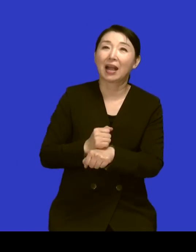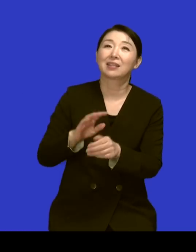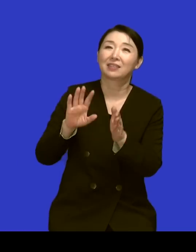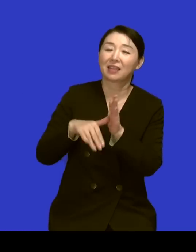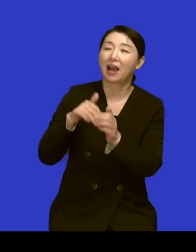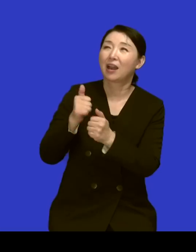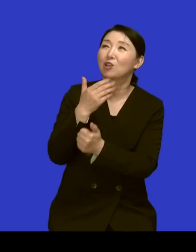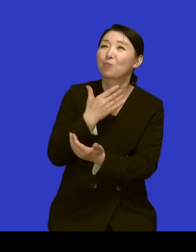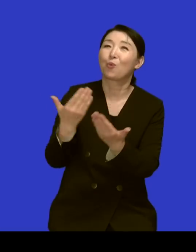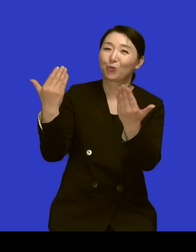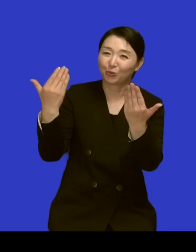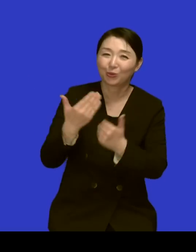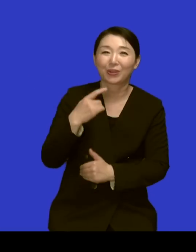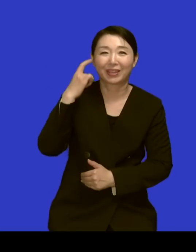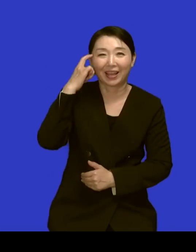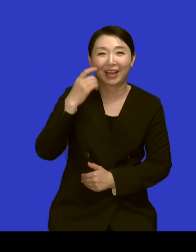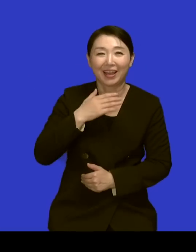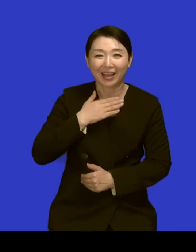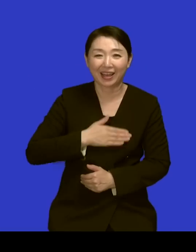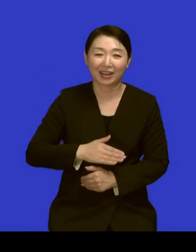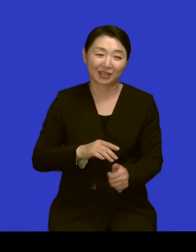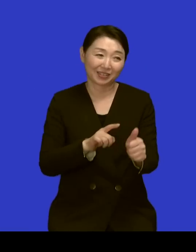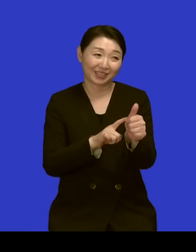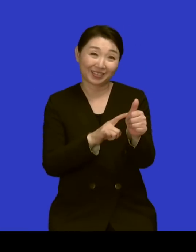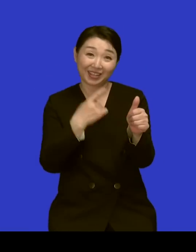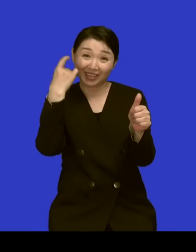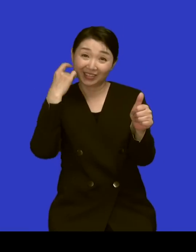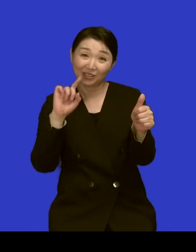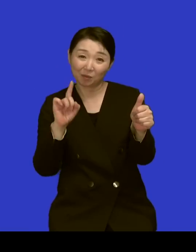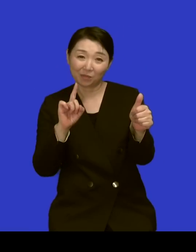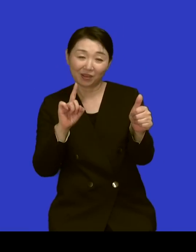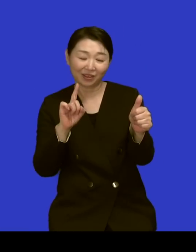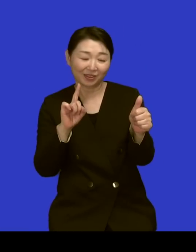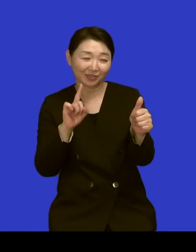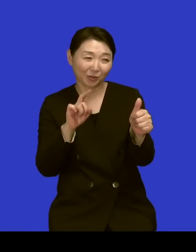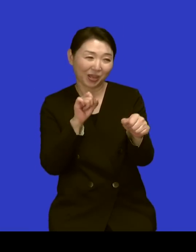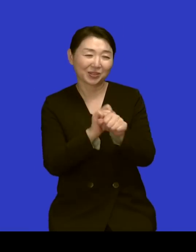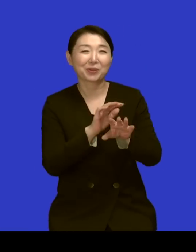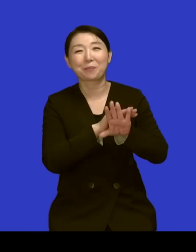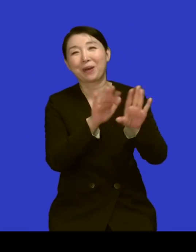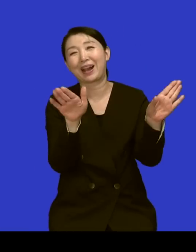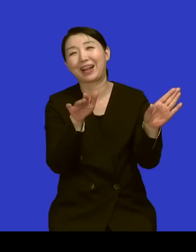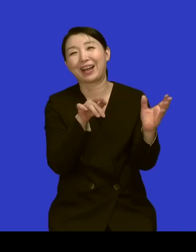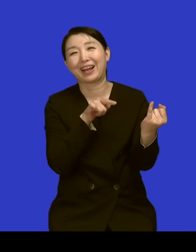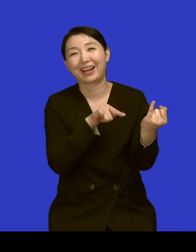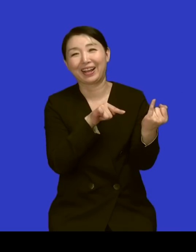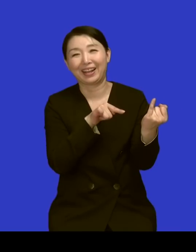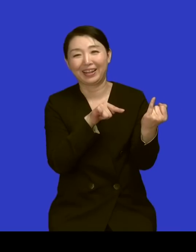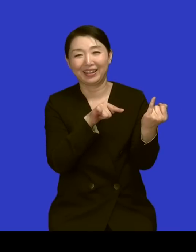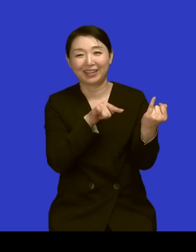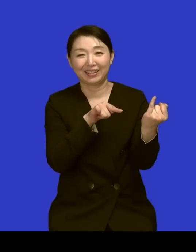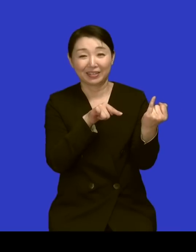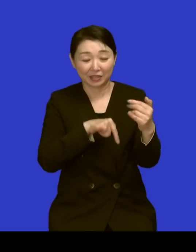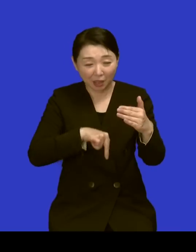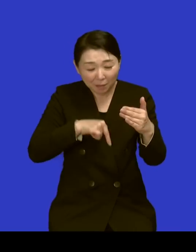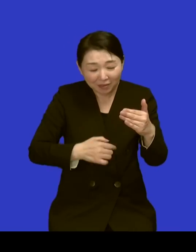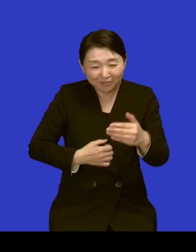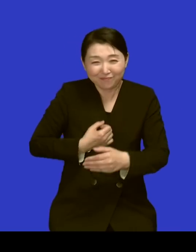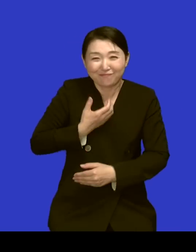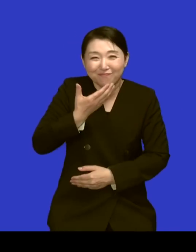네 네 네 이중수영 씨 어떠셨어요? 워낙 또 밝으신 분이셔서 저는 속에 있는 거 참 다 풀고 사셔서